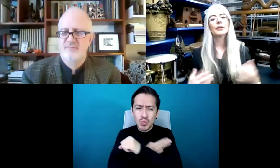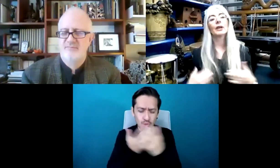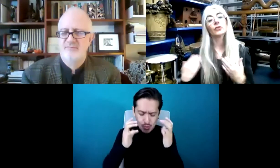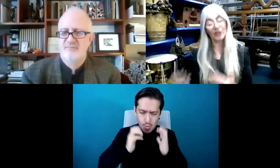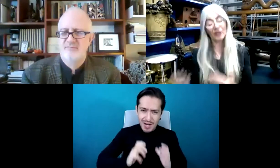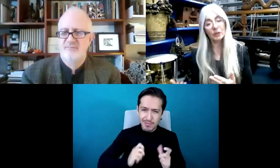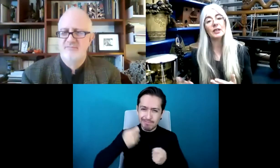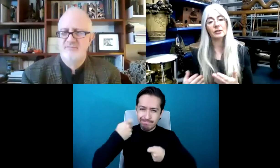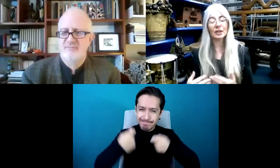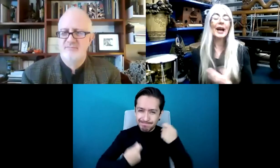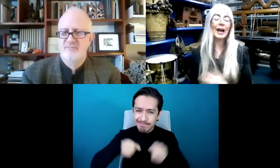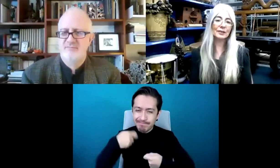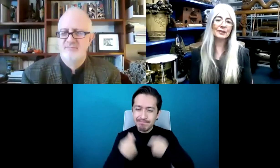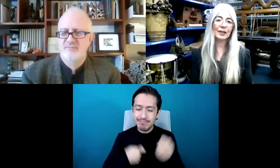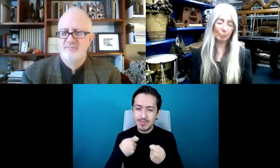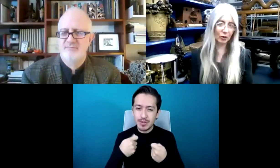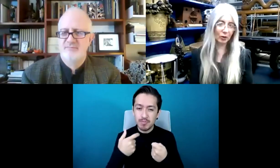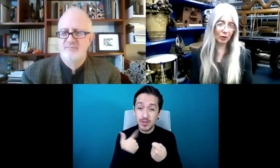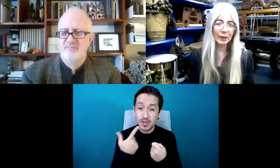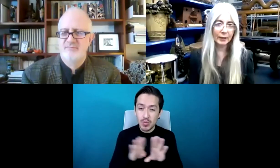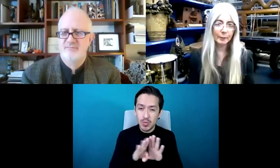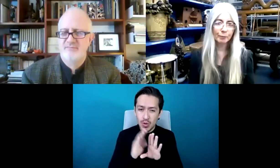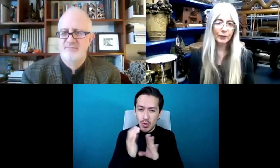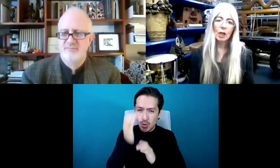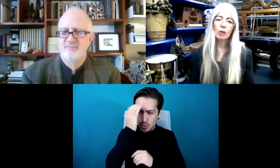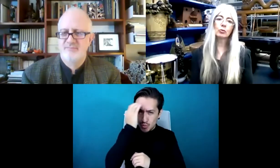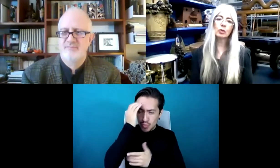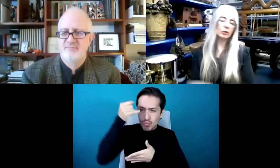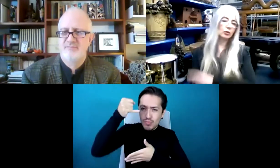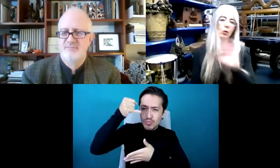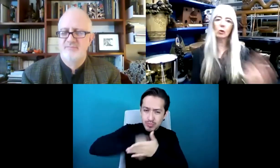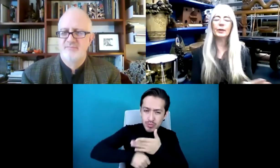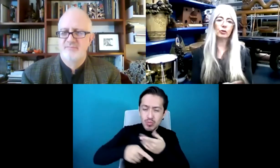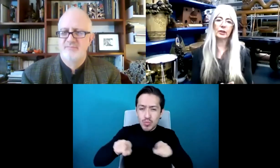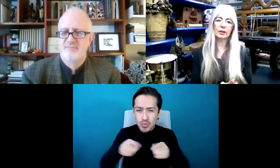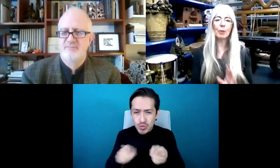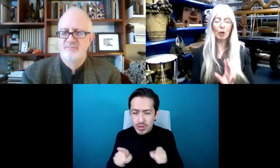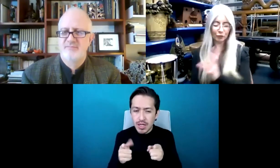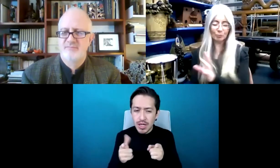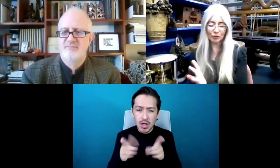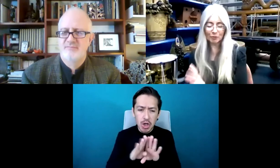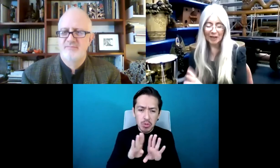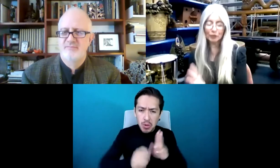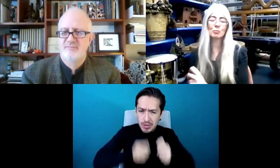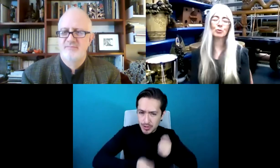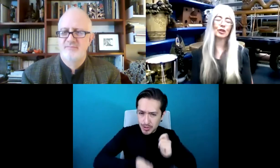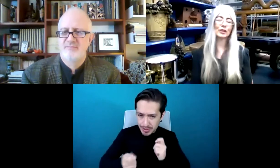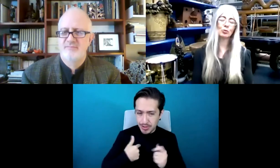creciendo conocimiento como música y como percusionista.